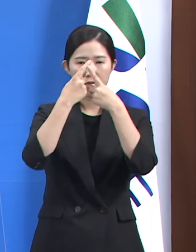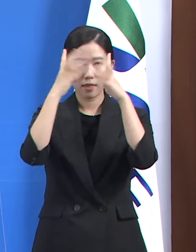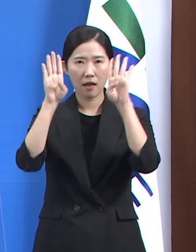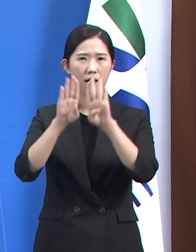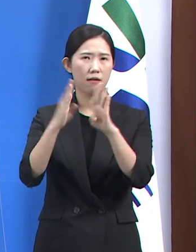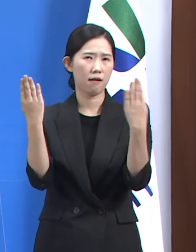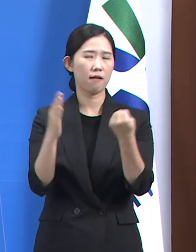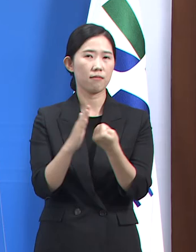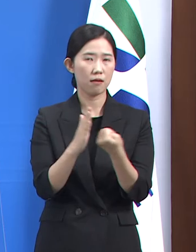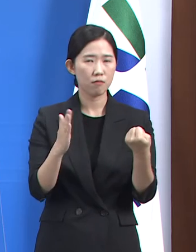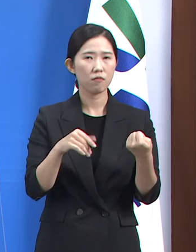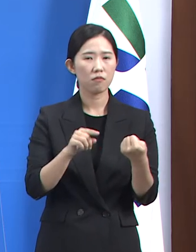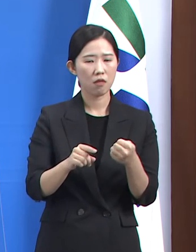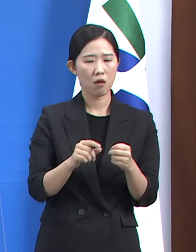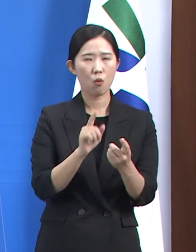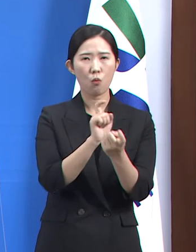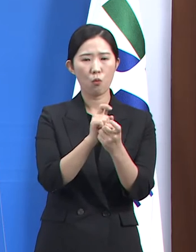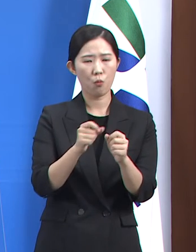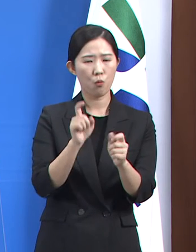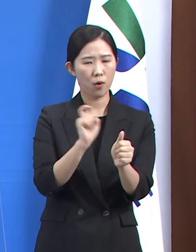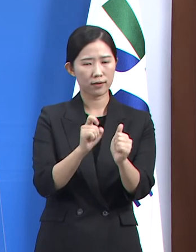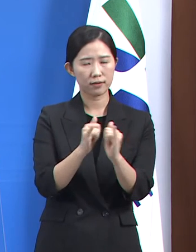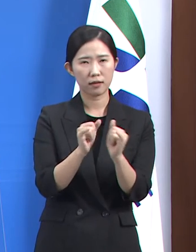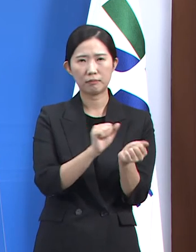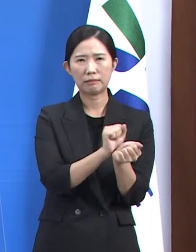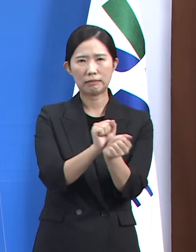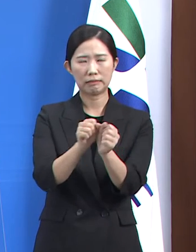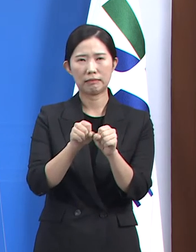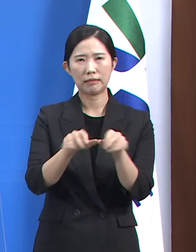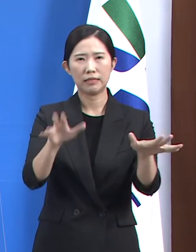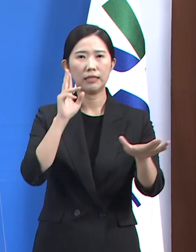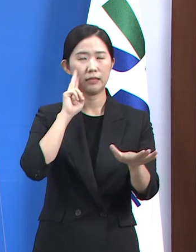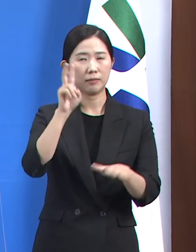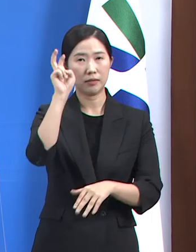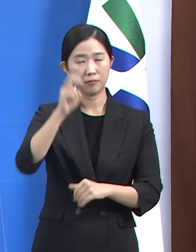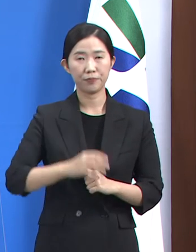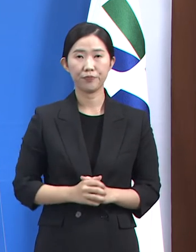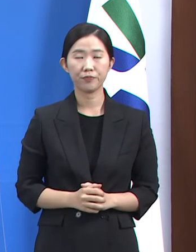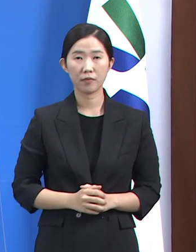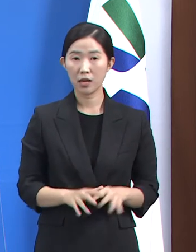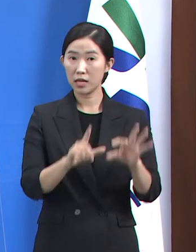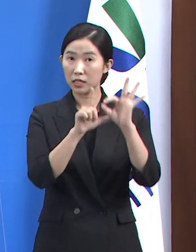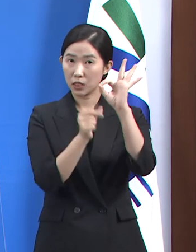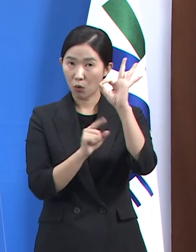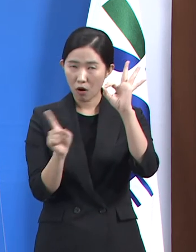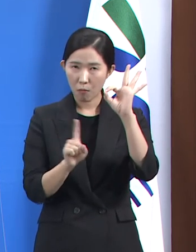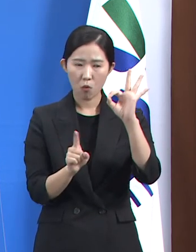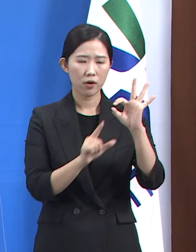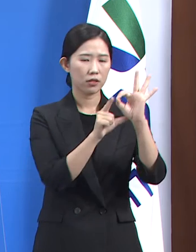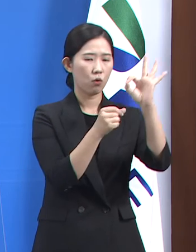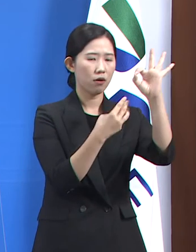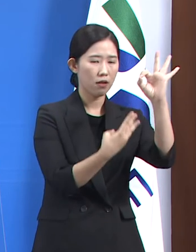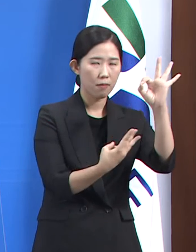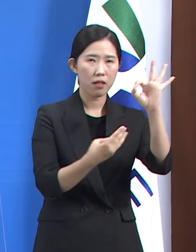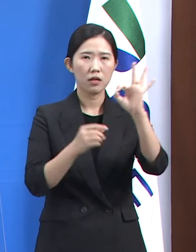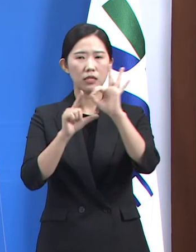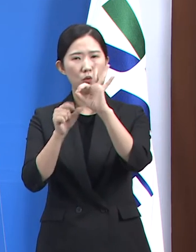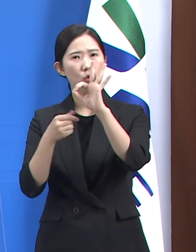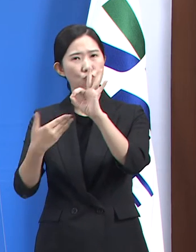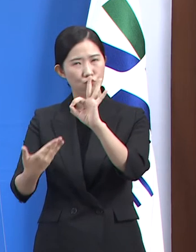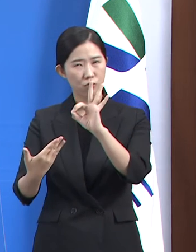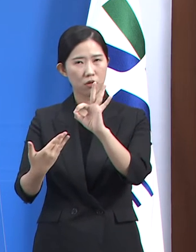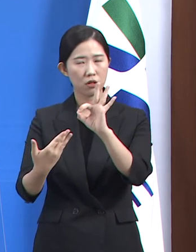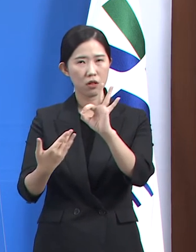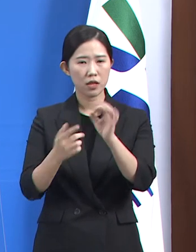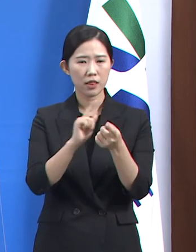등이 주요 전파 요인으로 파악됩니다. 오는 10월에는 개저절 요인에 개천절 한글날 대체 휴무까지 더해져